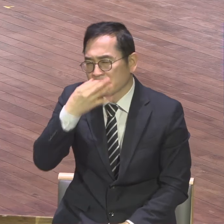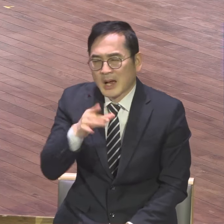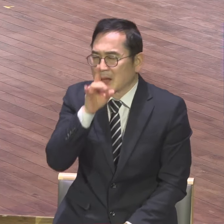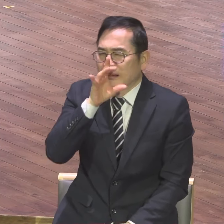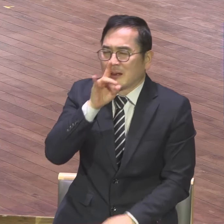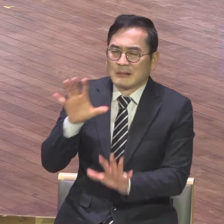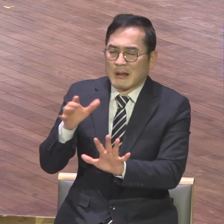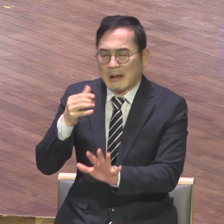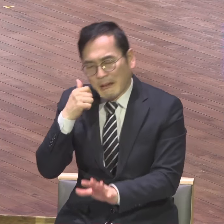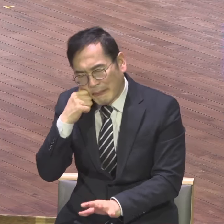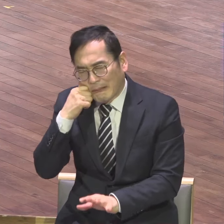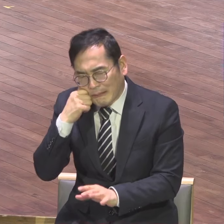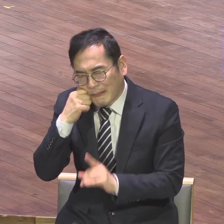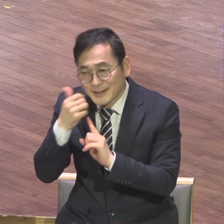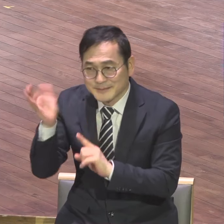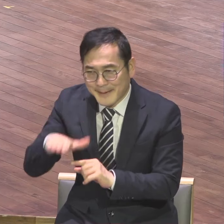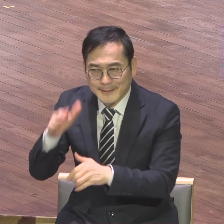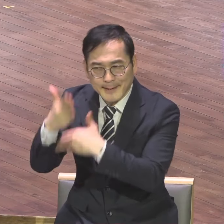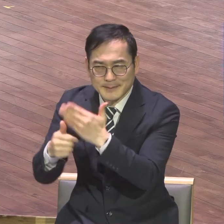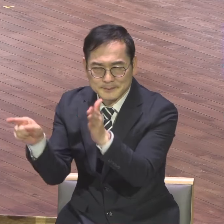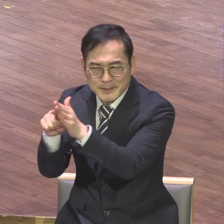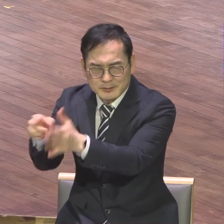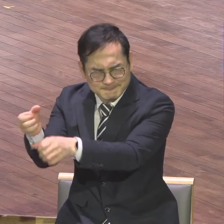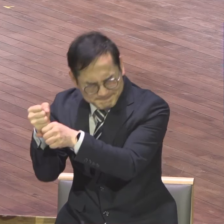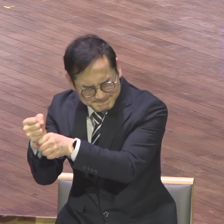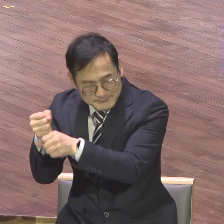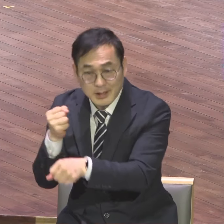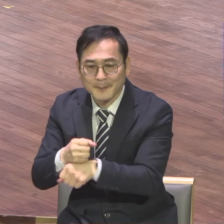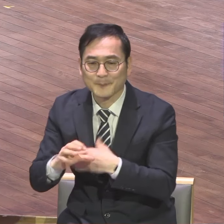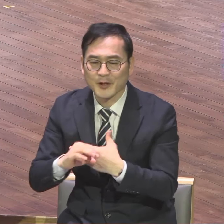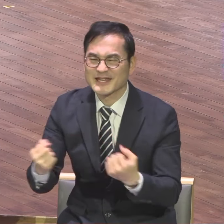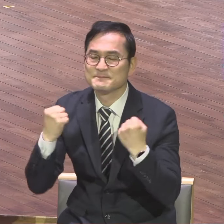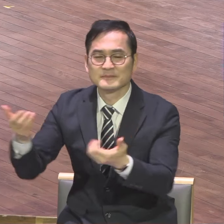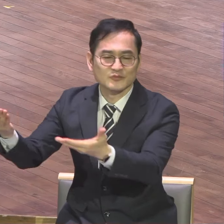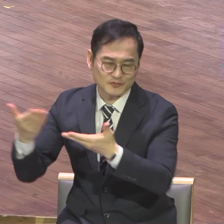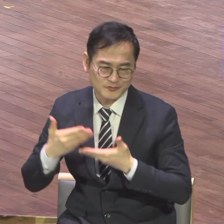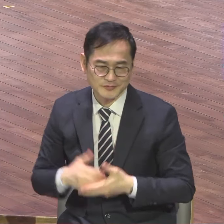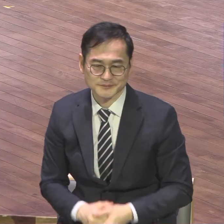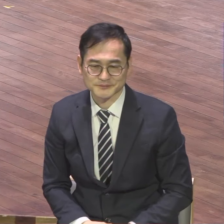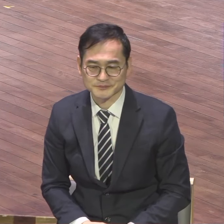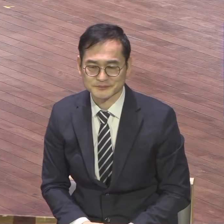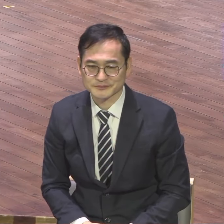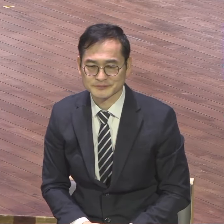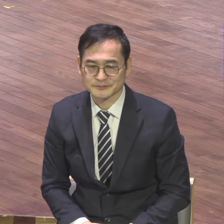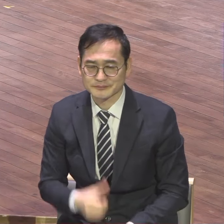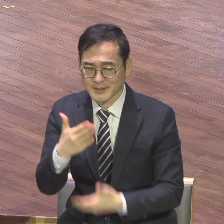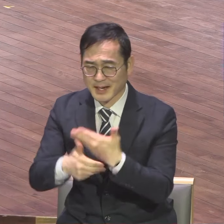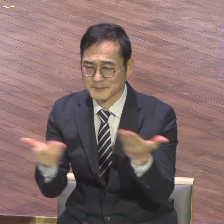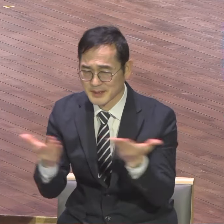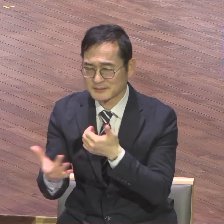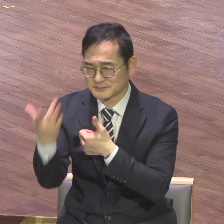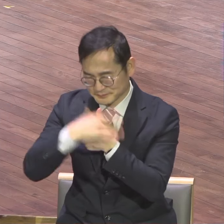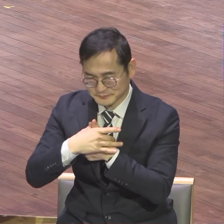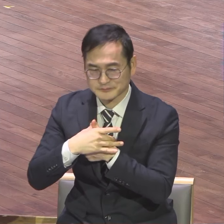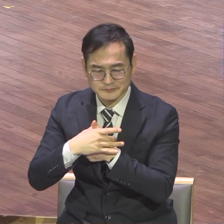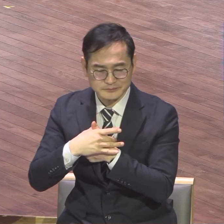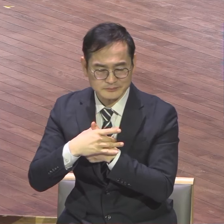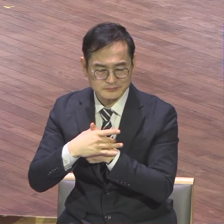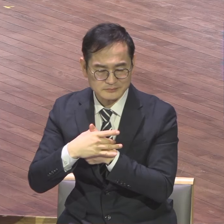직분 그래서요 죽기 살기로 주의 일을 해야 돼요. 주의를 하면 이상해요. 하나님 다 공급해 주세요.